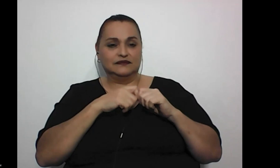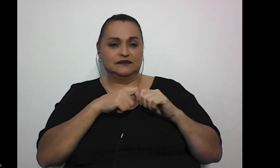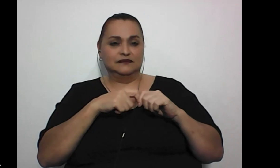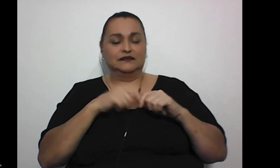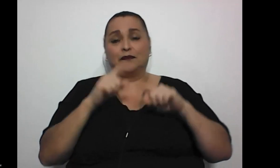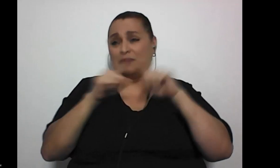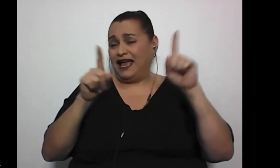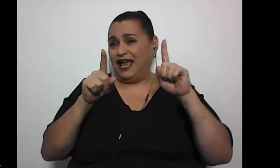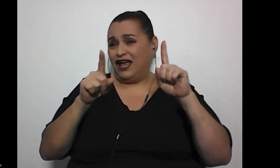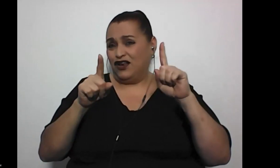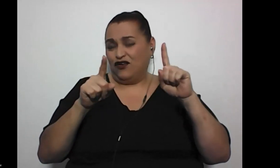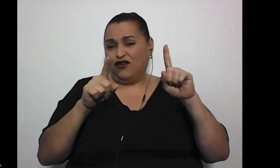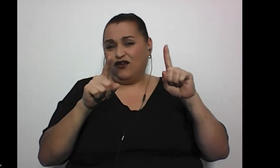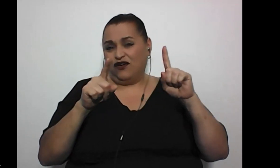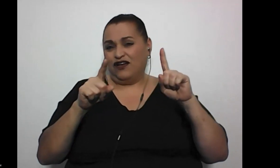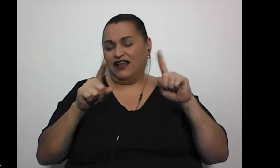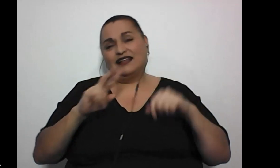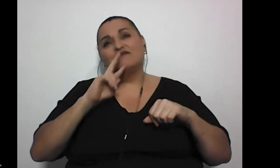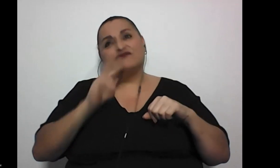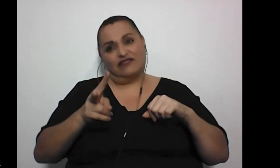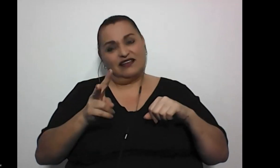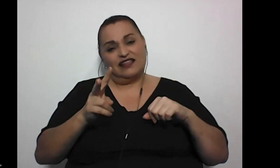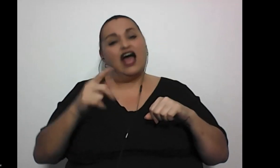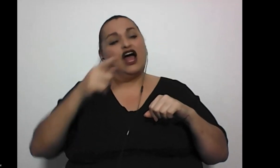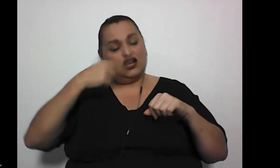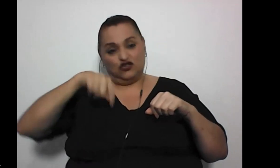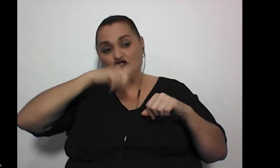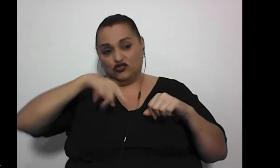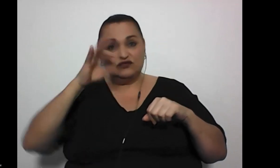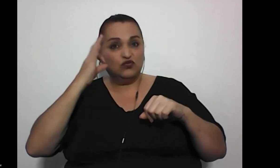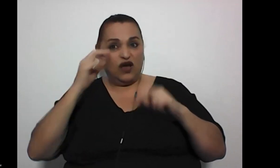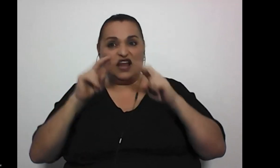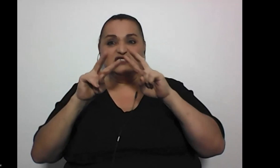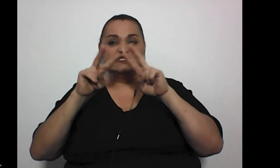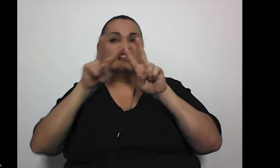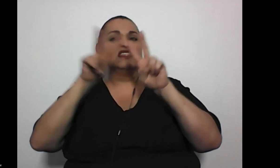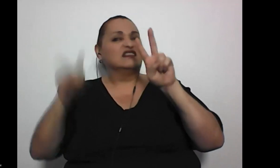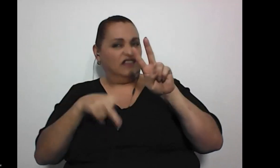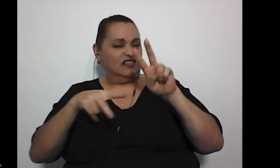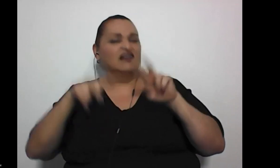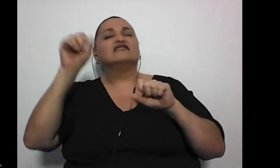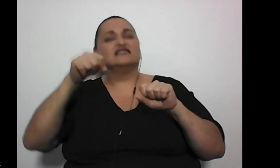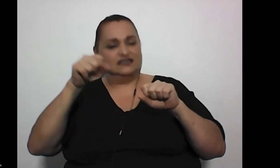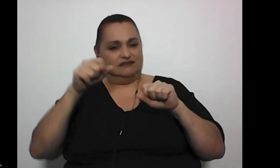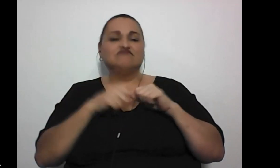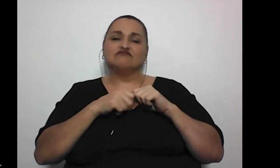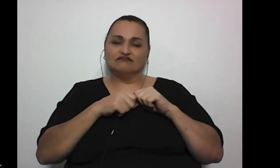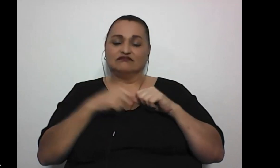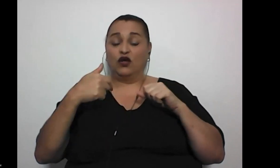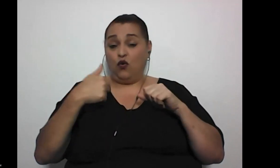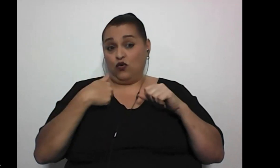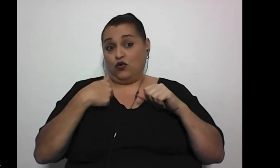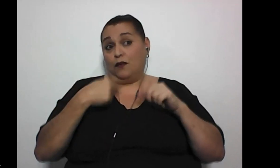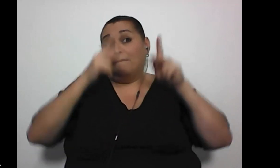pero igual uno se pone a ver que de verdad que siempre estamos en desventaja porque si usted tiene sea sea una persona